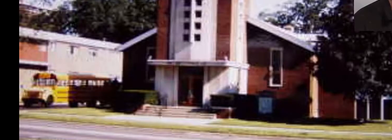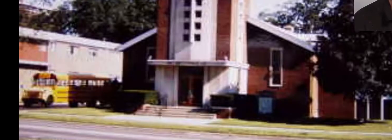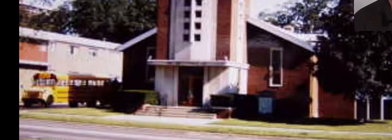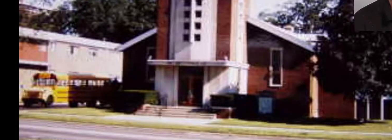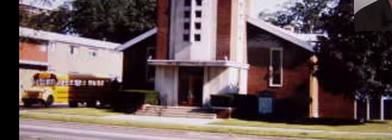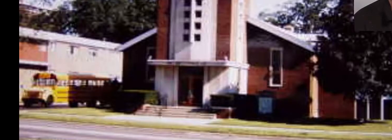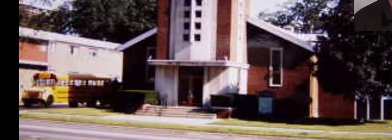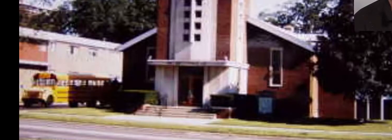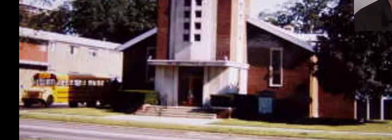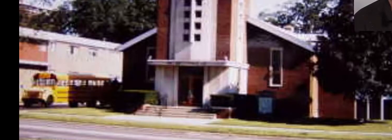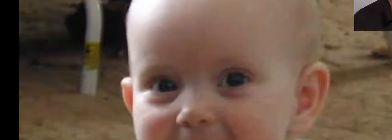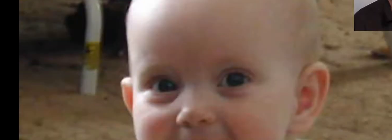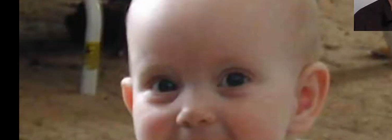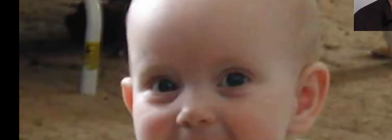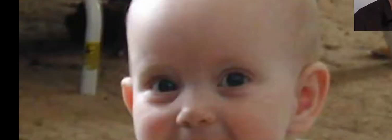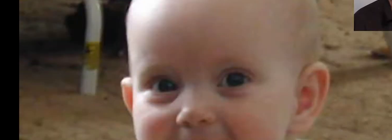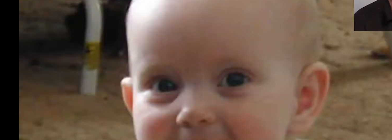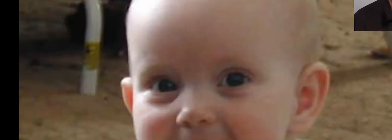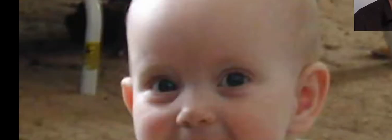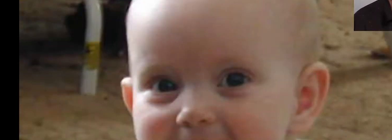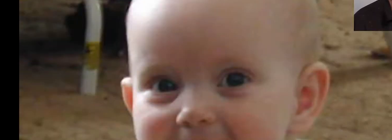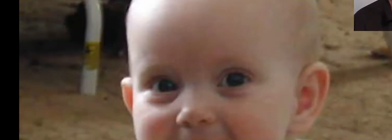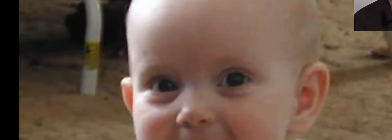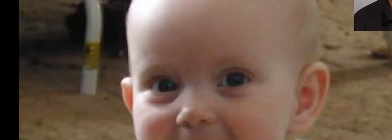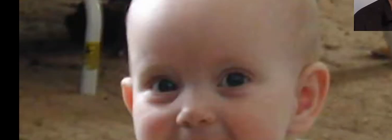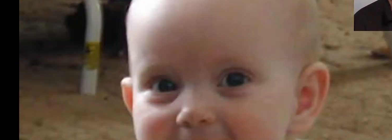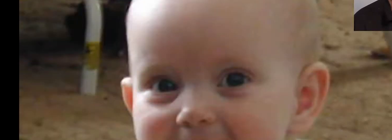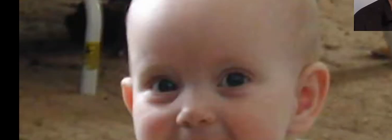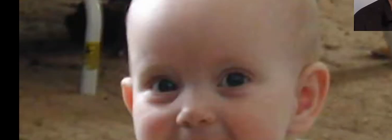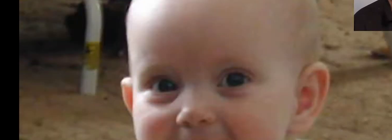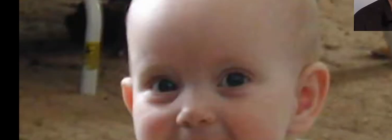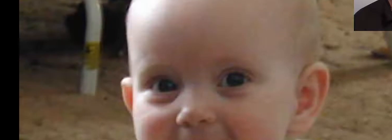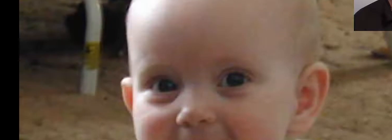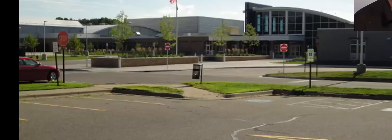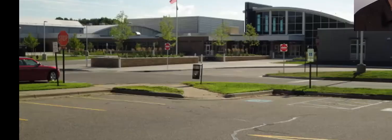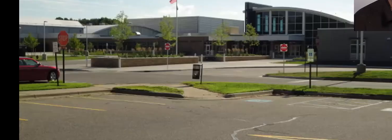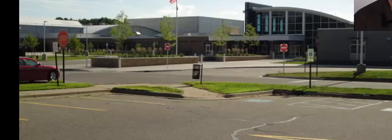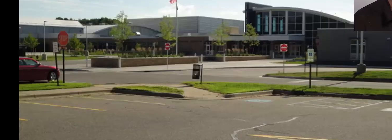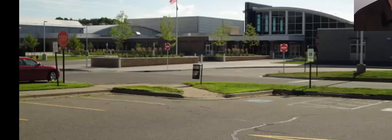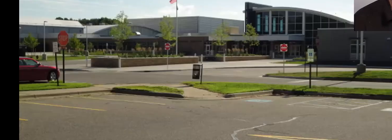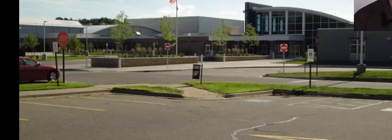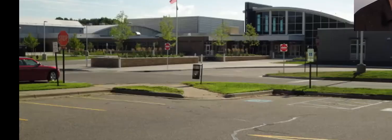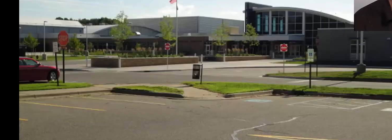el bebé, la escuela,